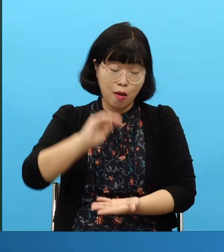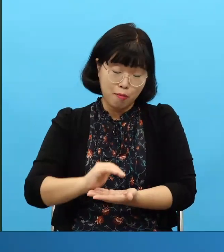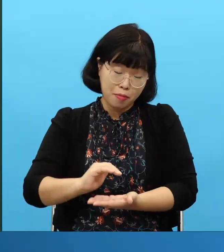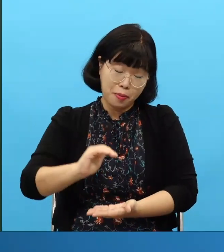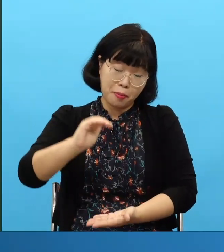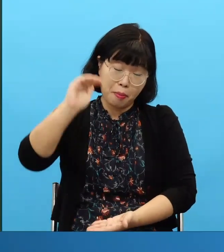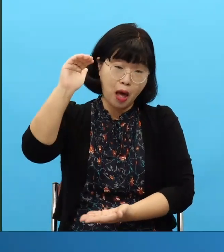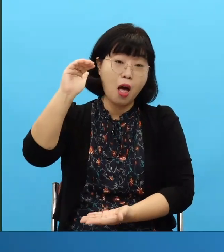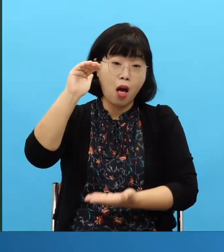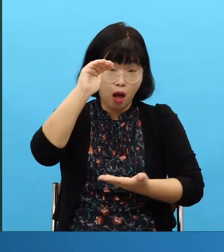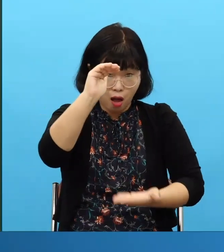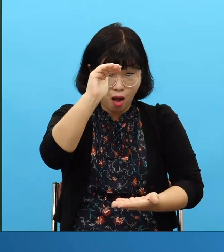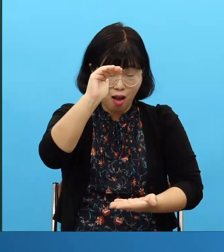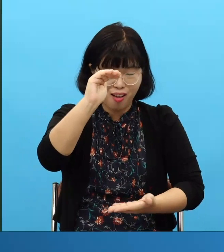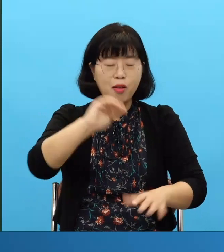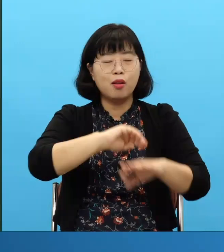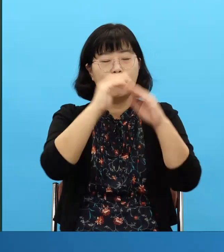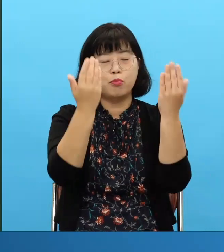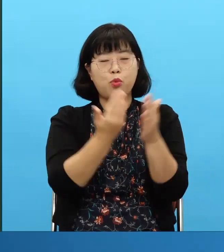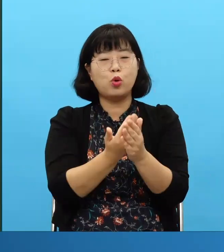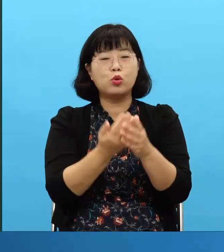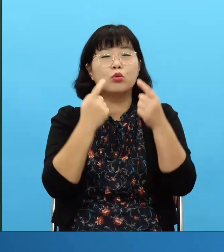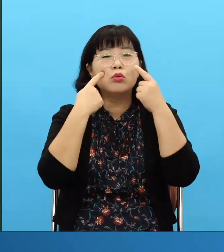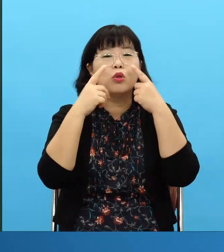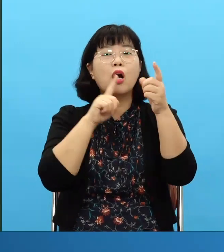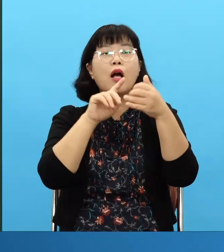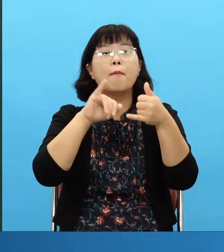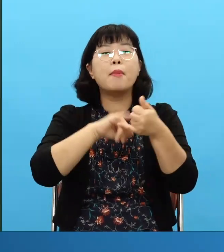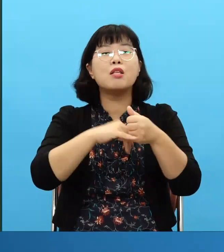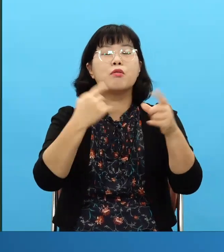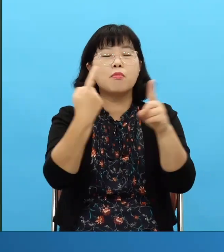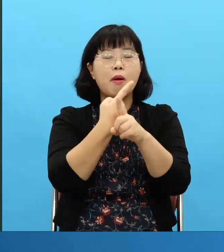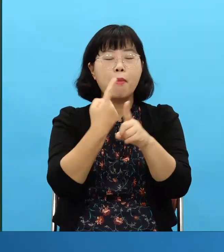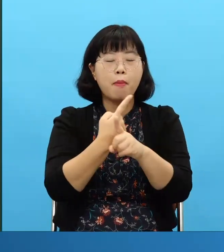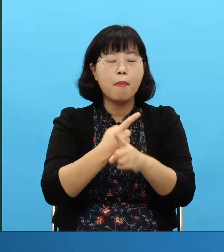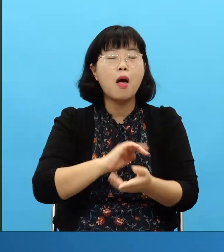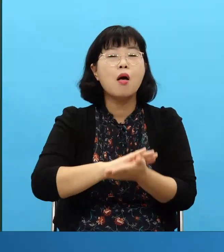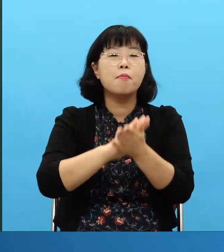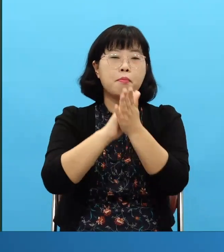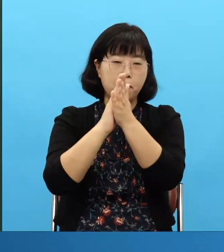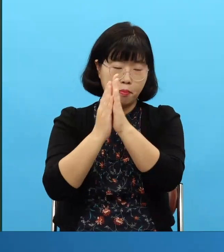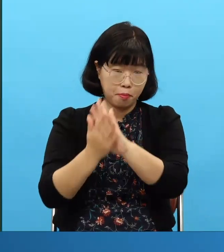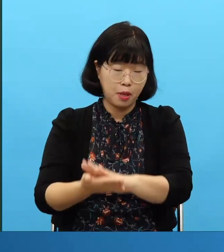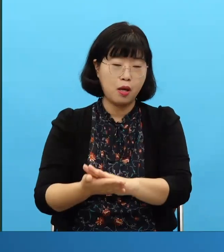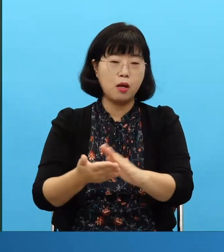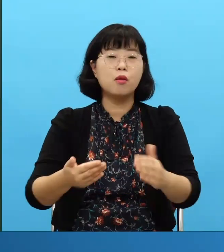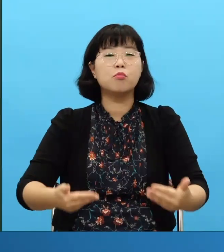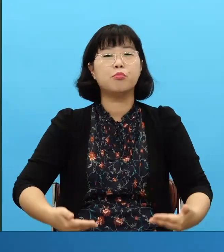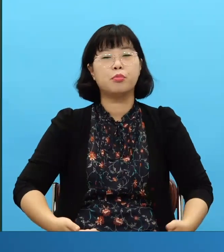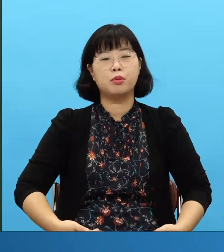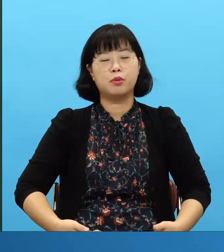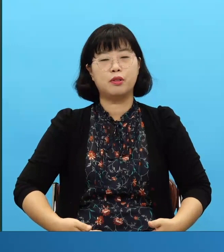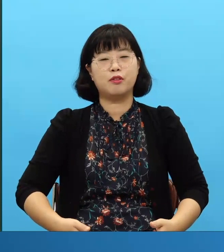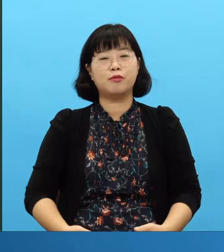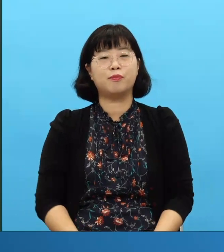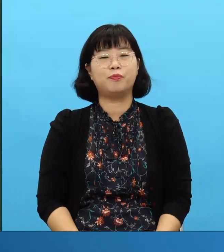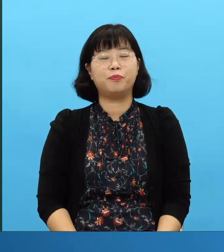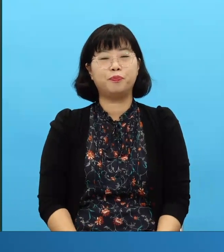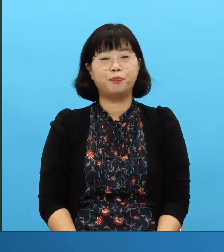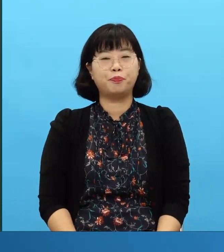como desde niño estaba junto al arca del pacto era mucho más simple poder entenderlo